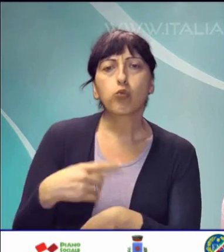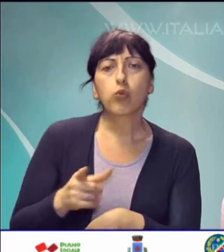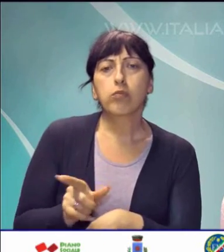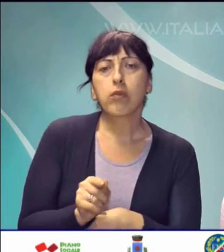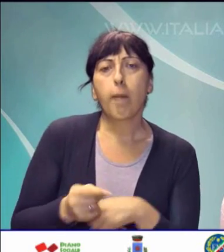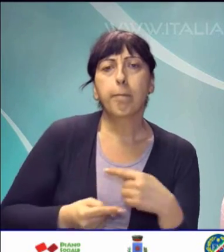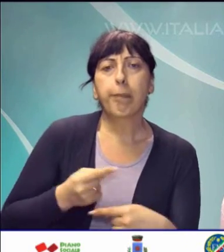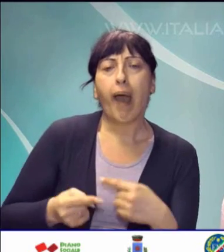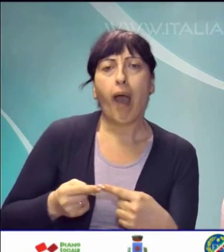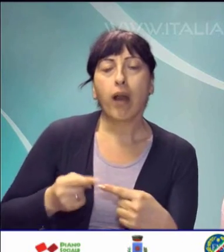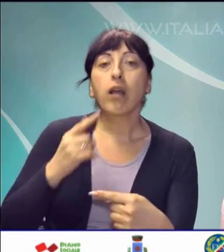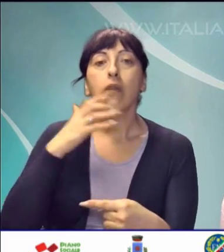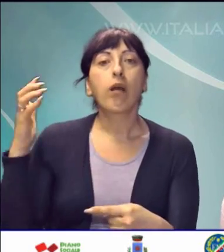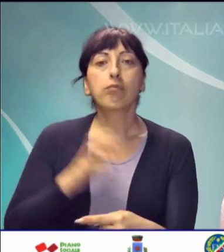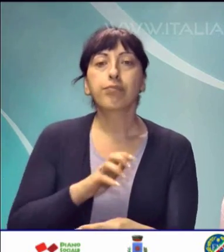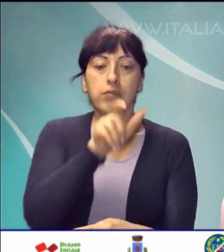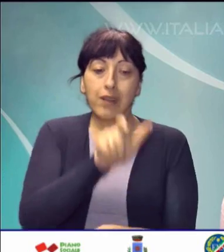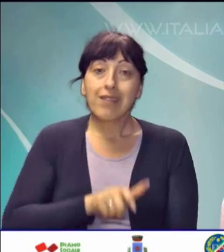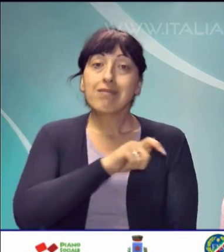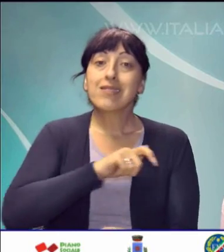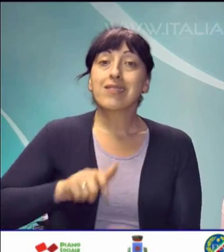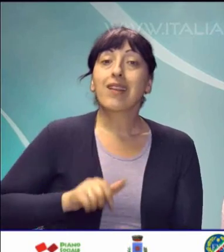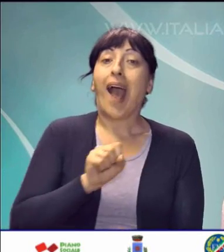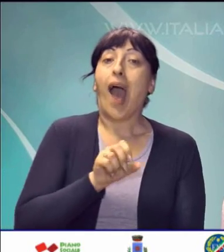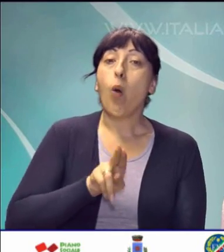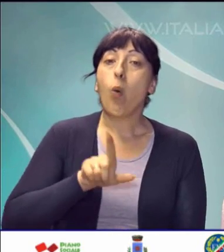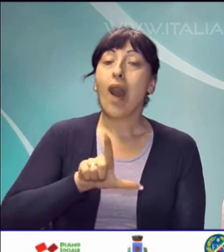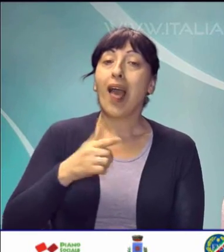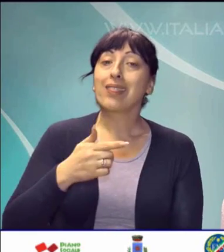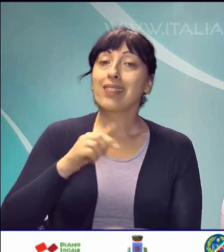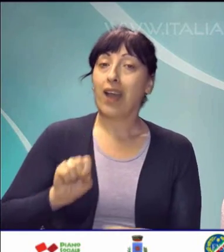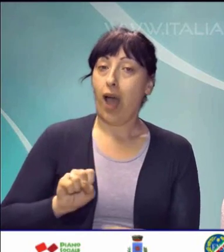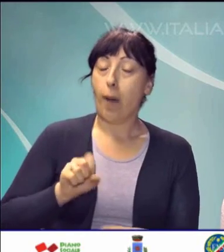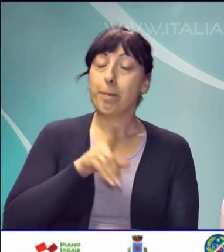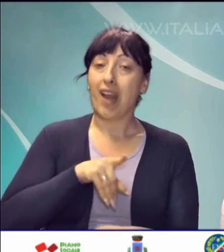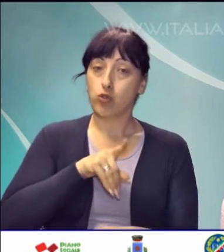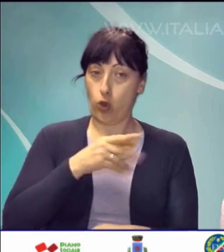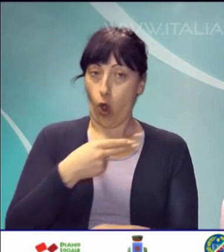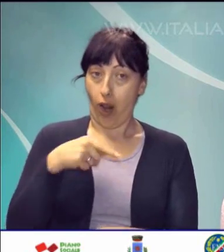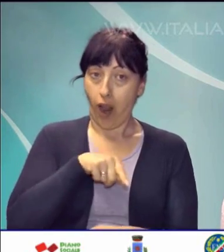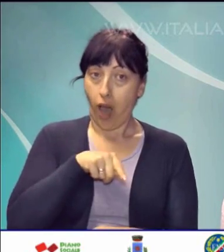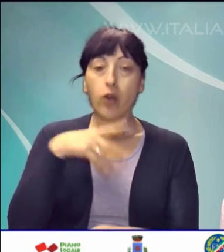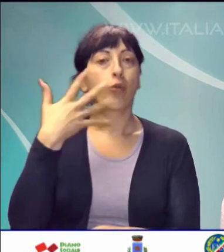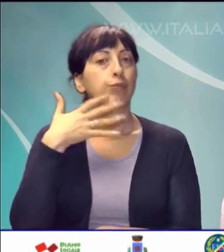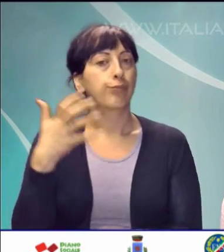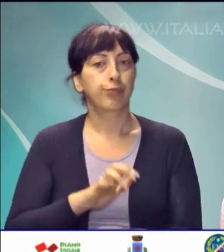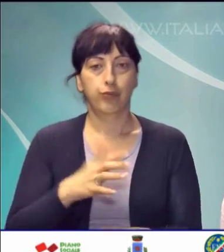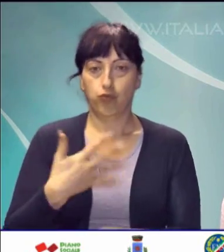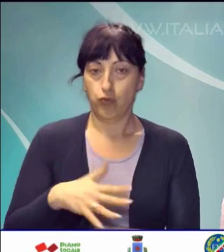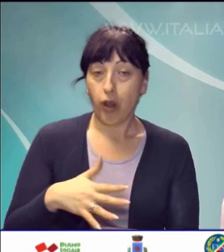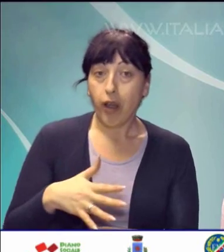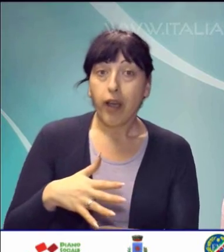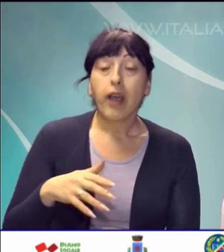Con questa accusa il sindaco di Auletta Pietro Pessolano è stato rinviato a giudizio. La